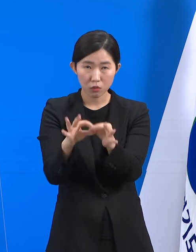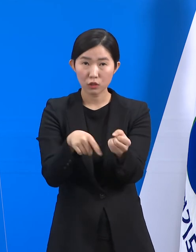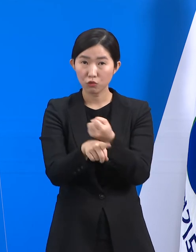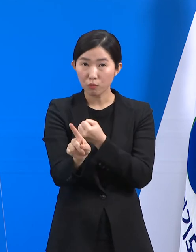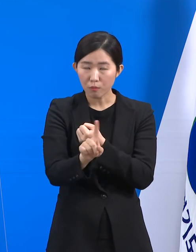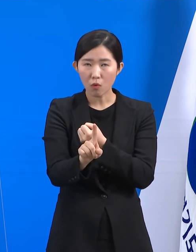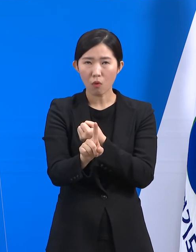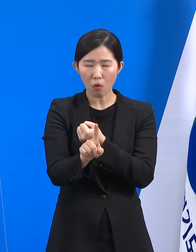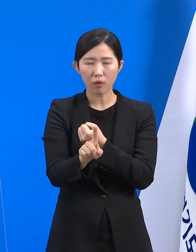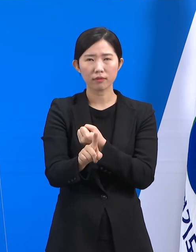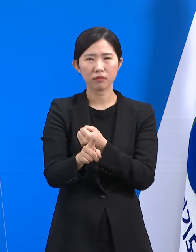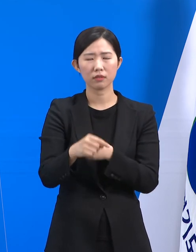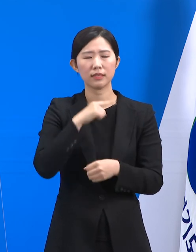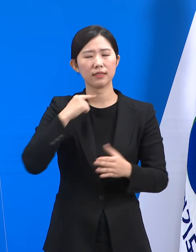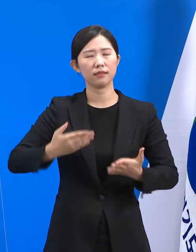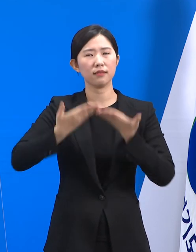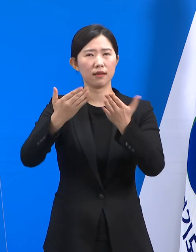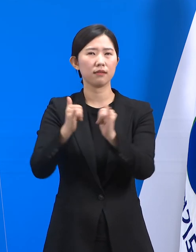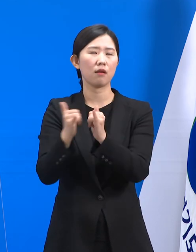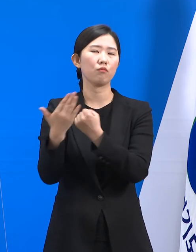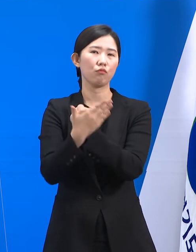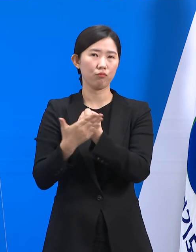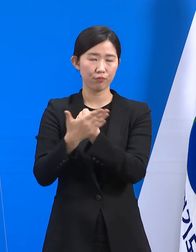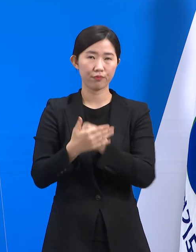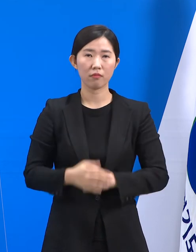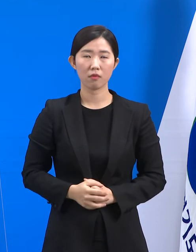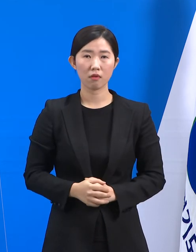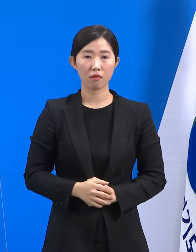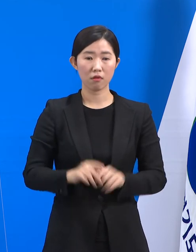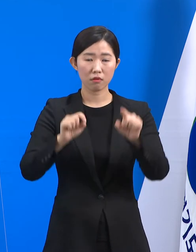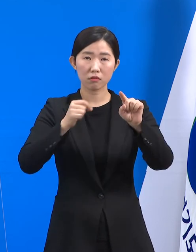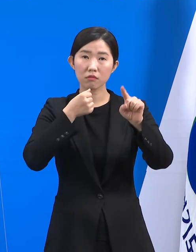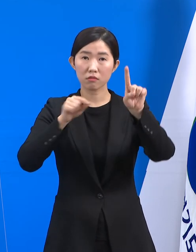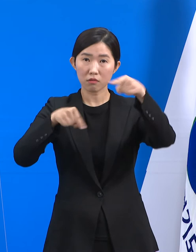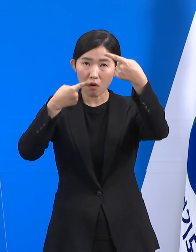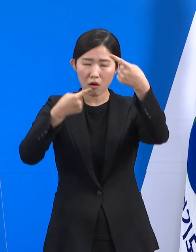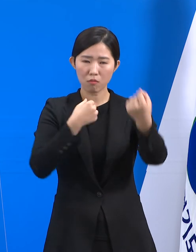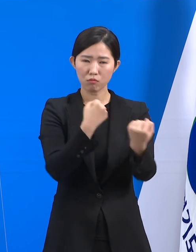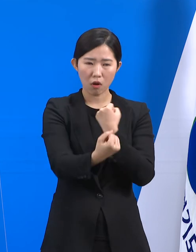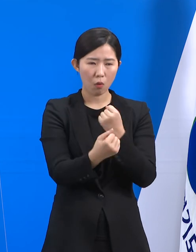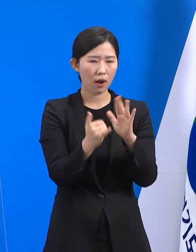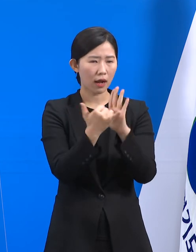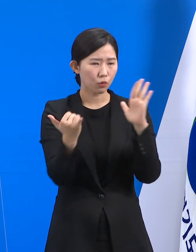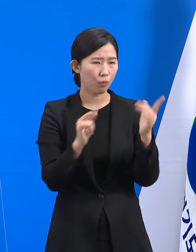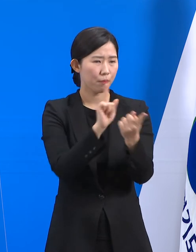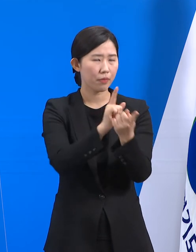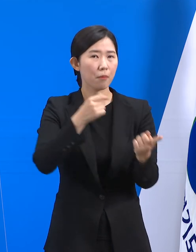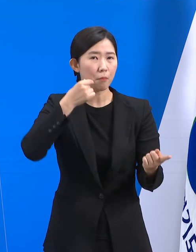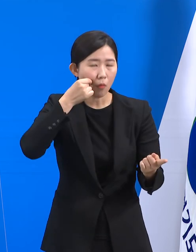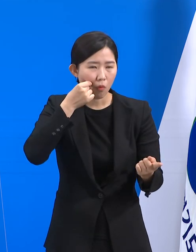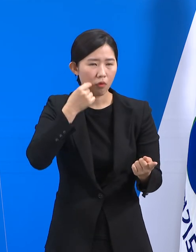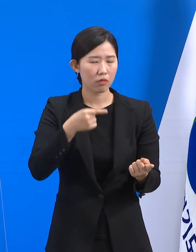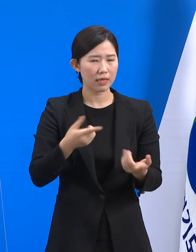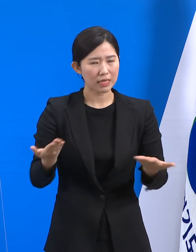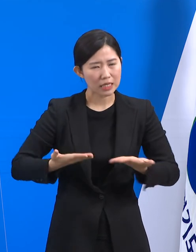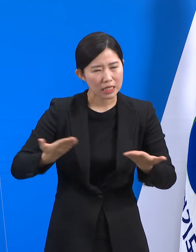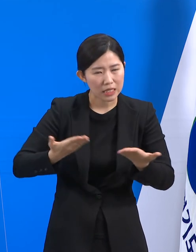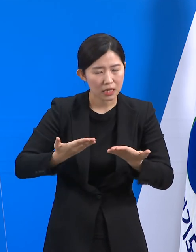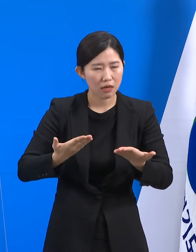설 연휴에도 가족들과 함께하지 못하고 환자들 옆을 지키는 의료진들이 그 누군가일 것입니다.